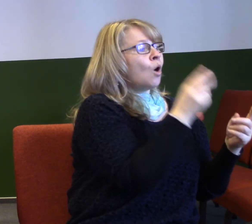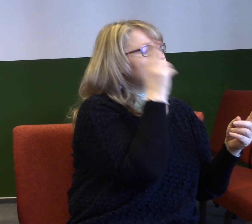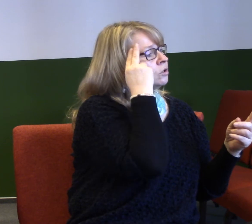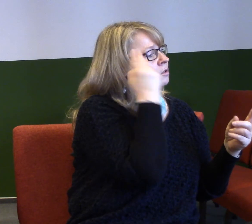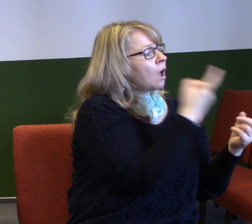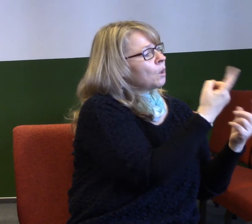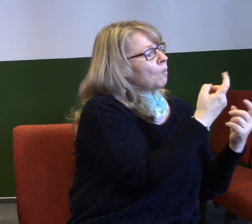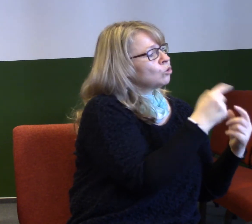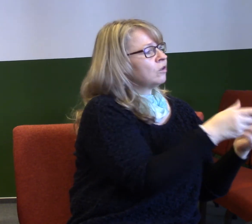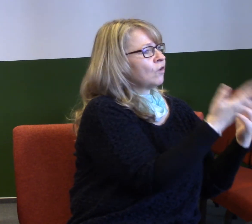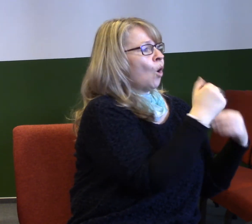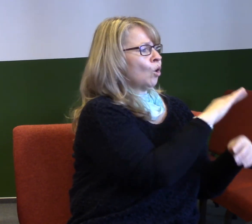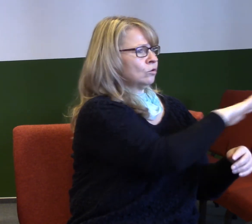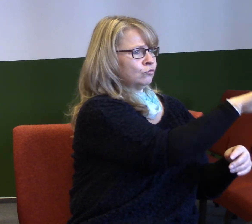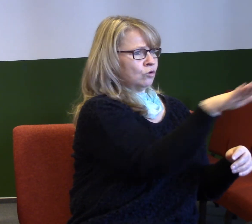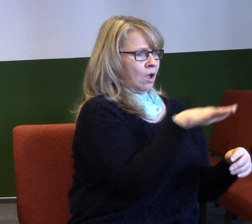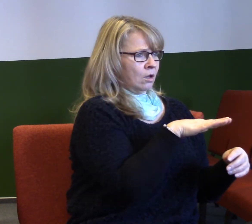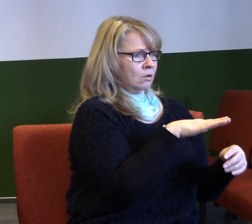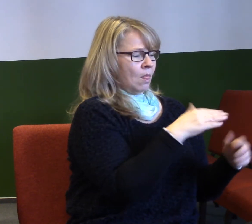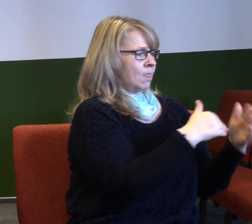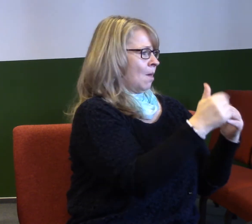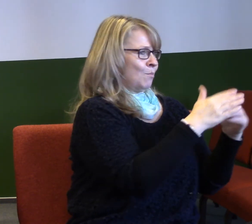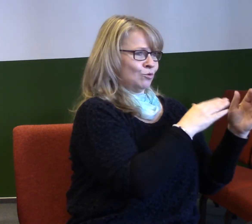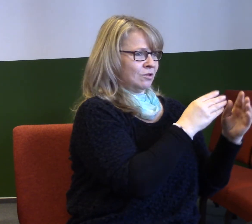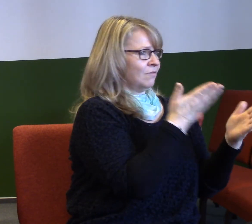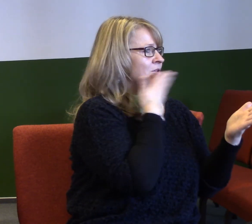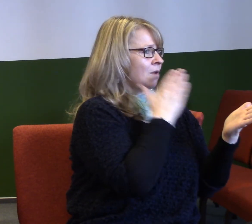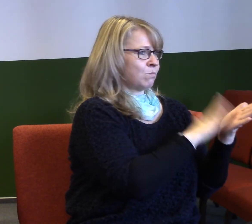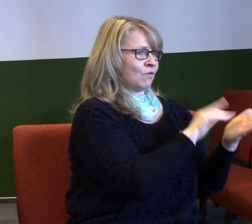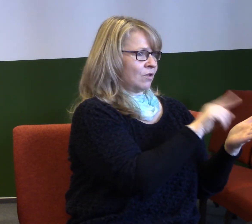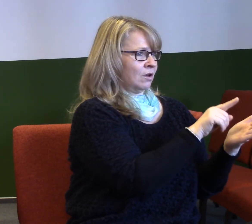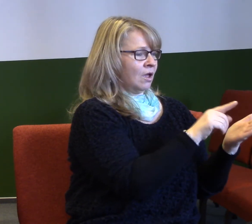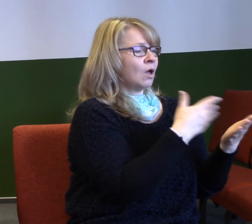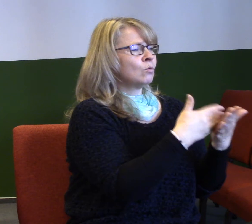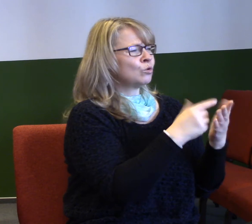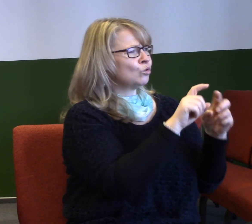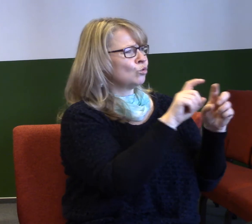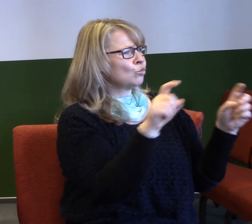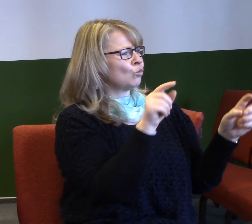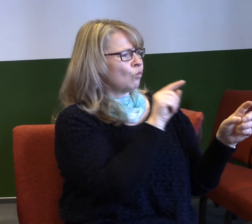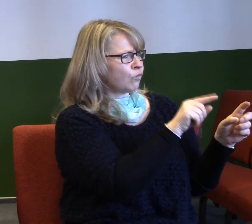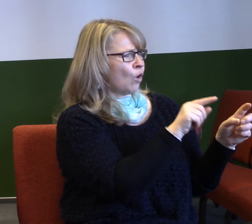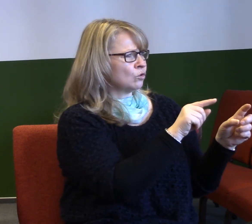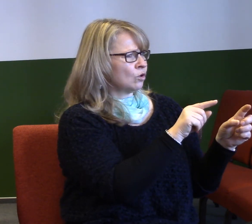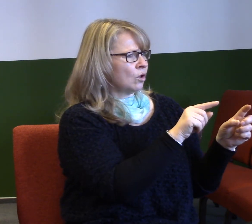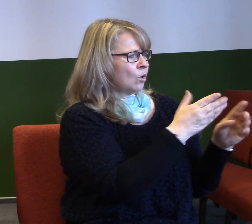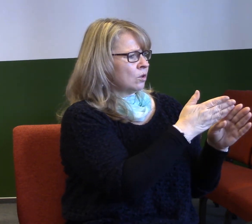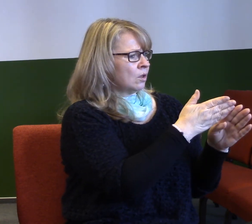nikdy nic nepostavili. Možná, že to je dokonce důvod, proč když se to snažili postavit předtím, než přišel Nehemijáš